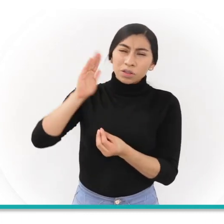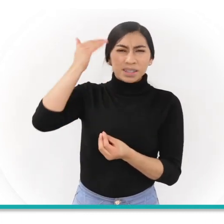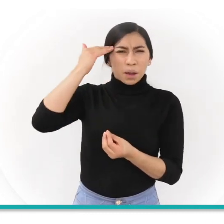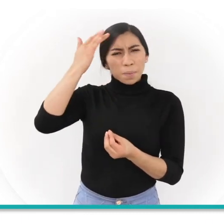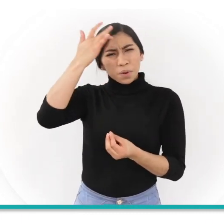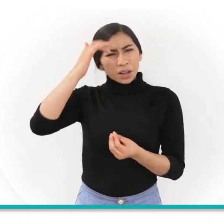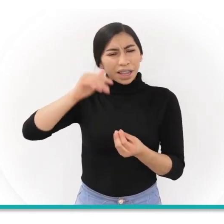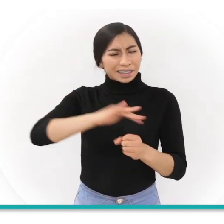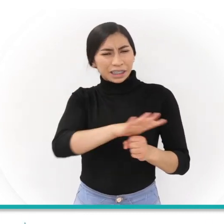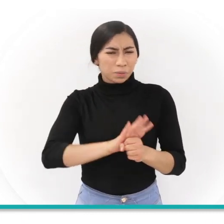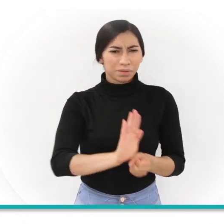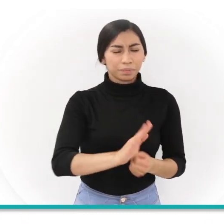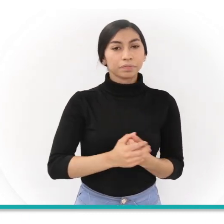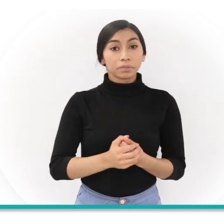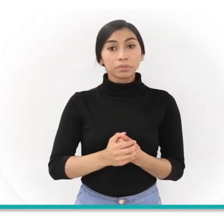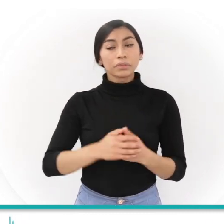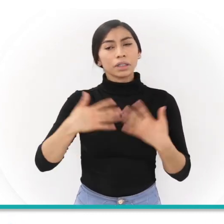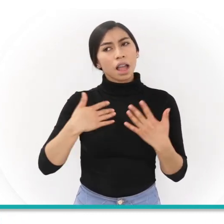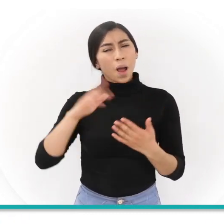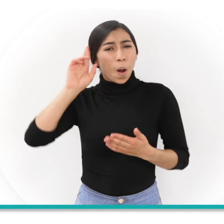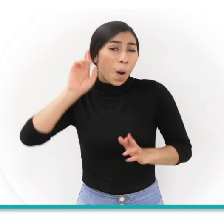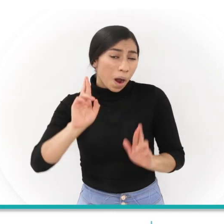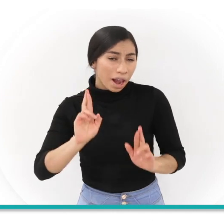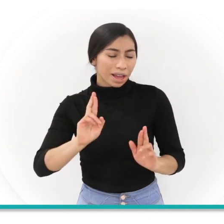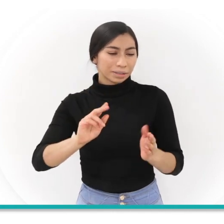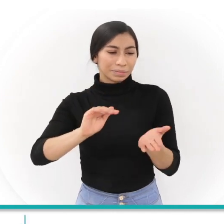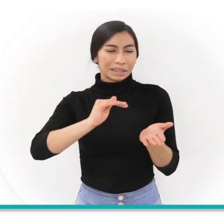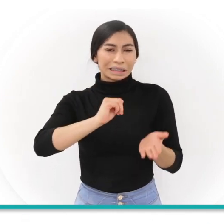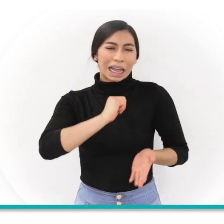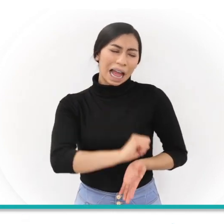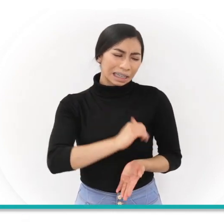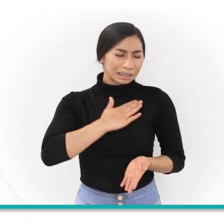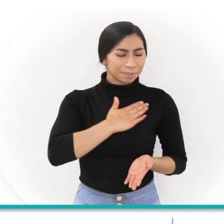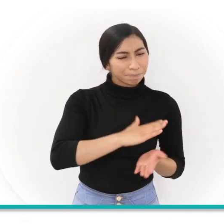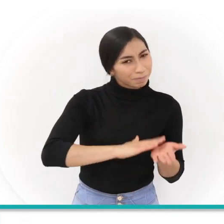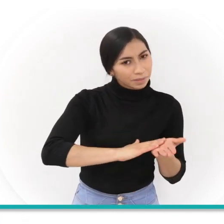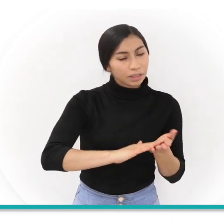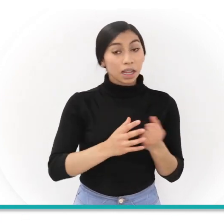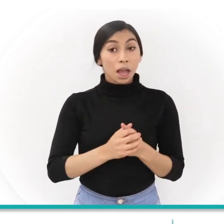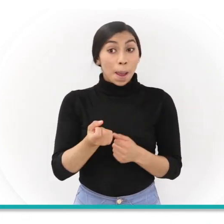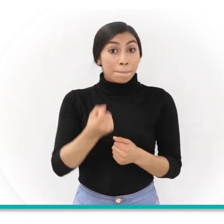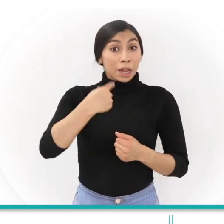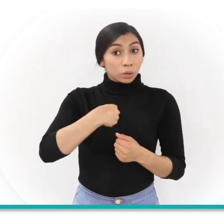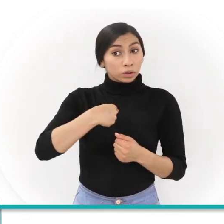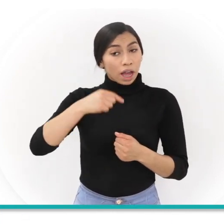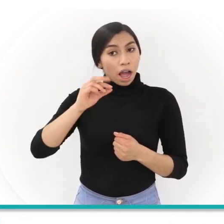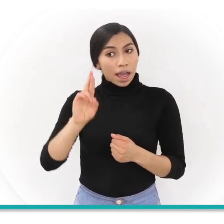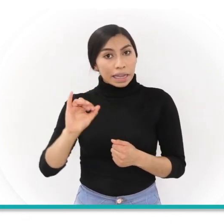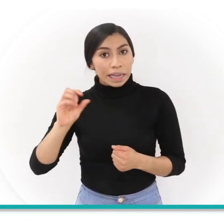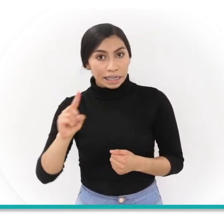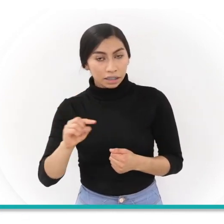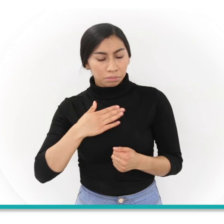y solamente dios sabe el por qué sucedieron las cosas espero que me sanen las heridas pero si me preguntas